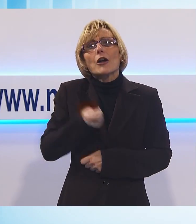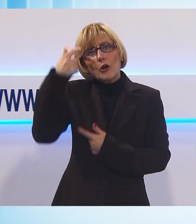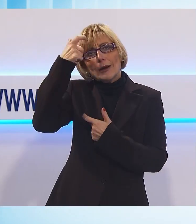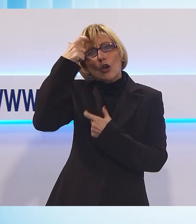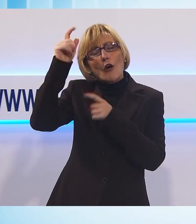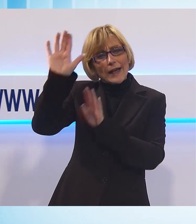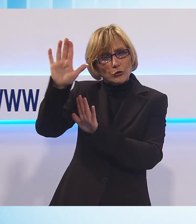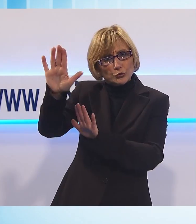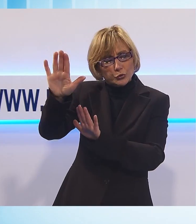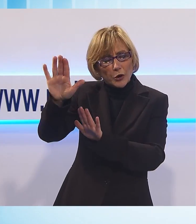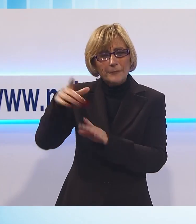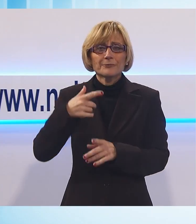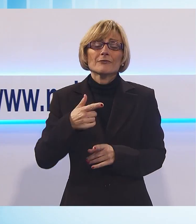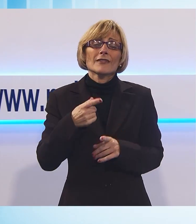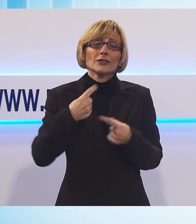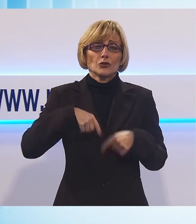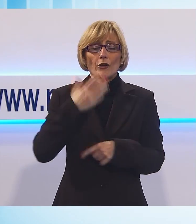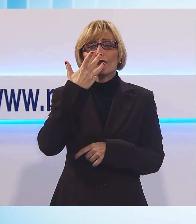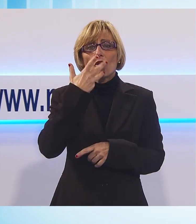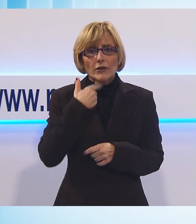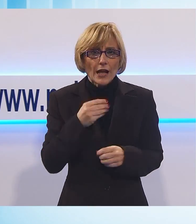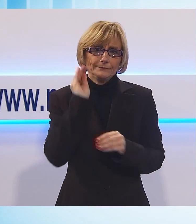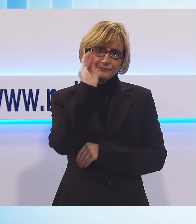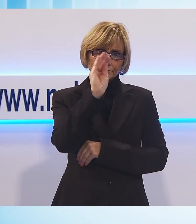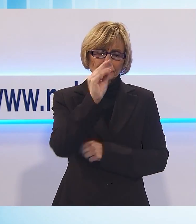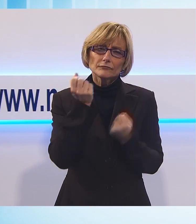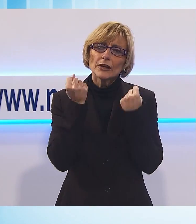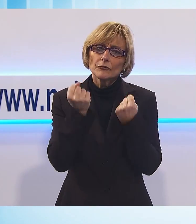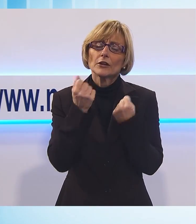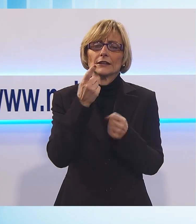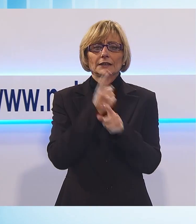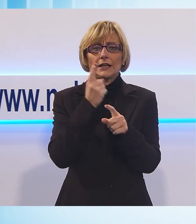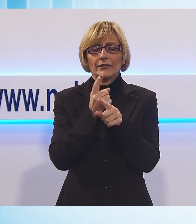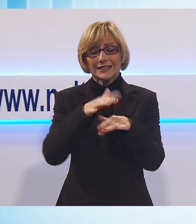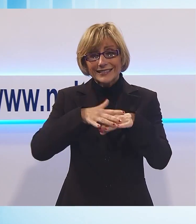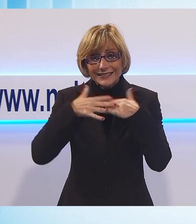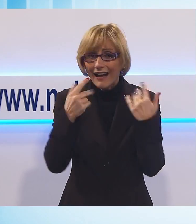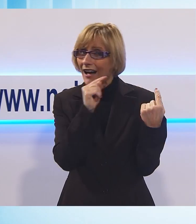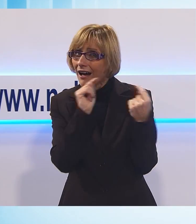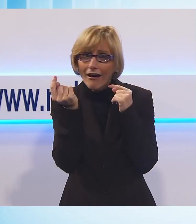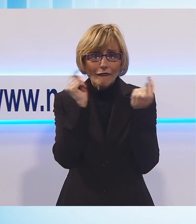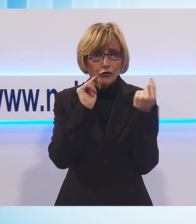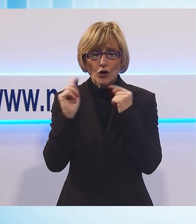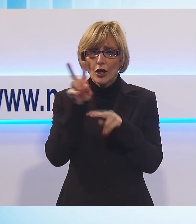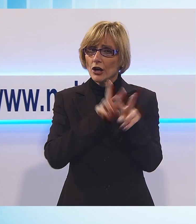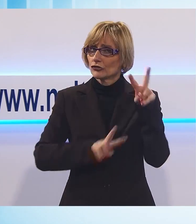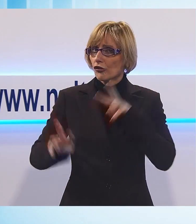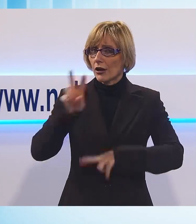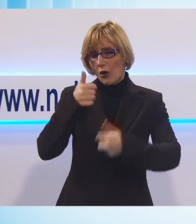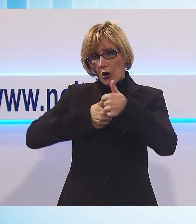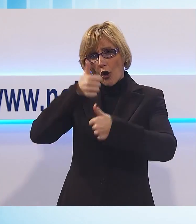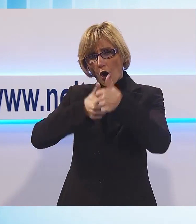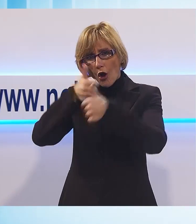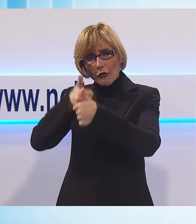Noi chiediamo con forza che venga aperto un tavolo dove poterci confrontare